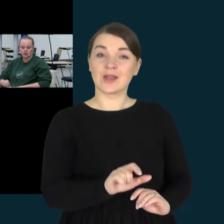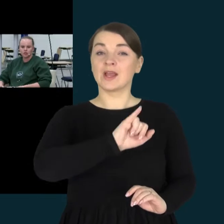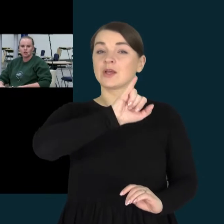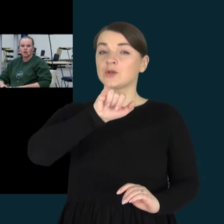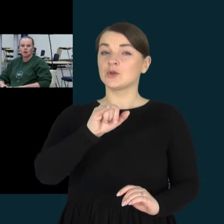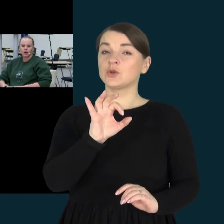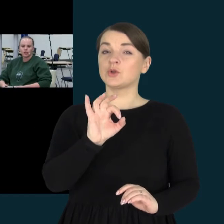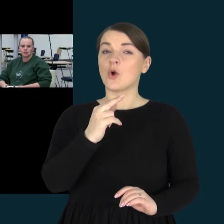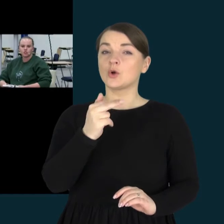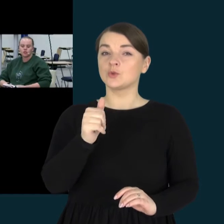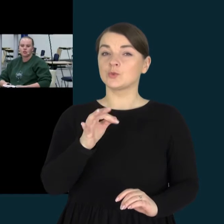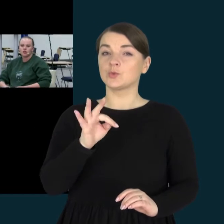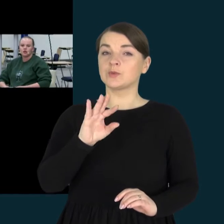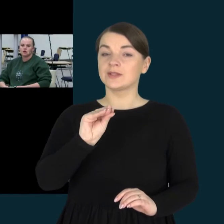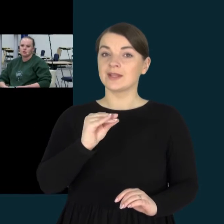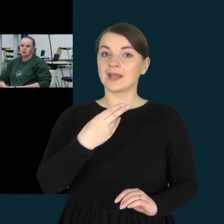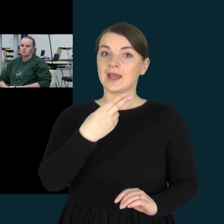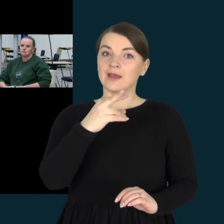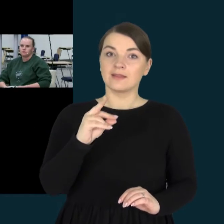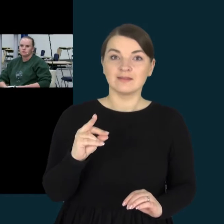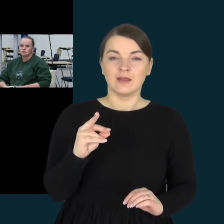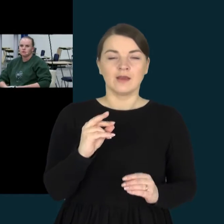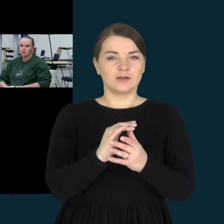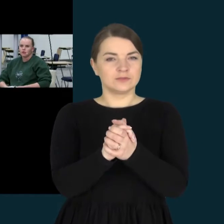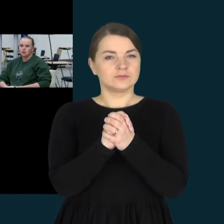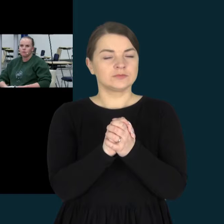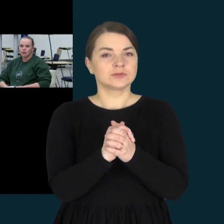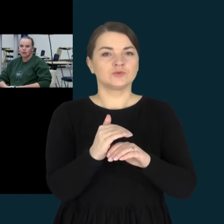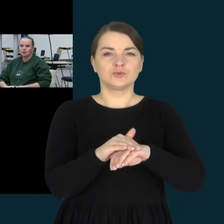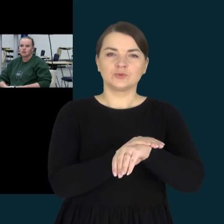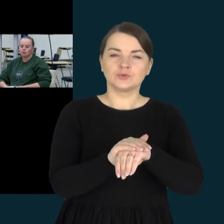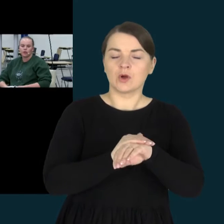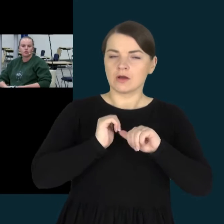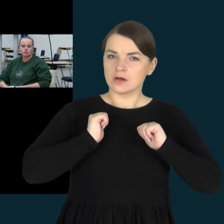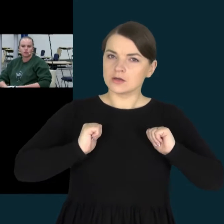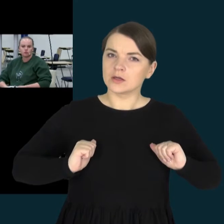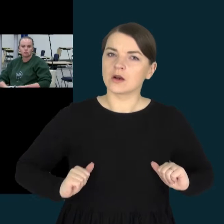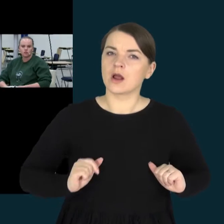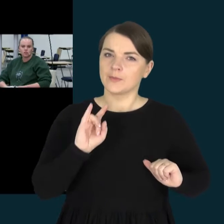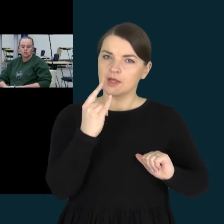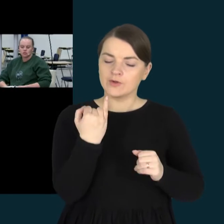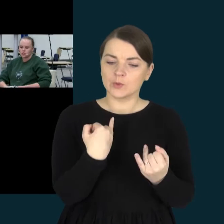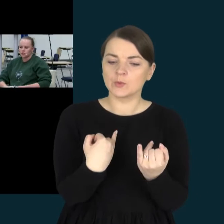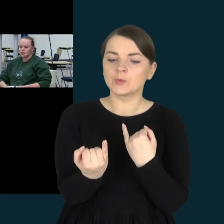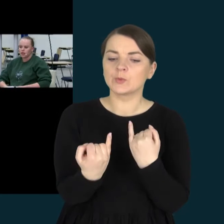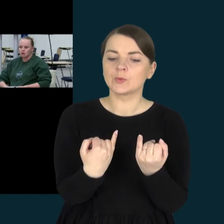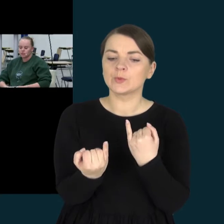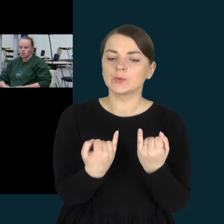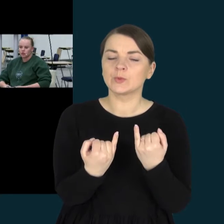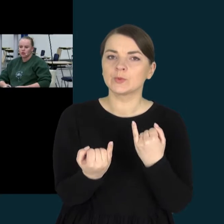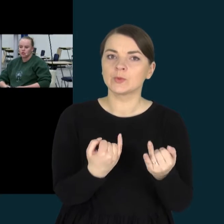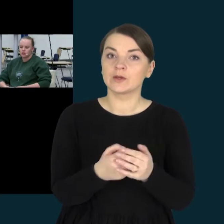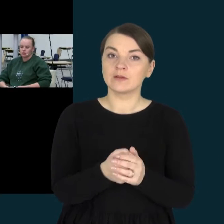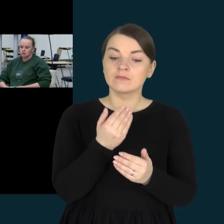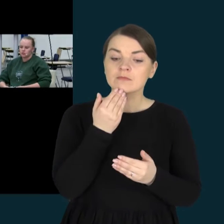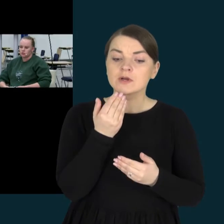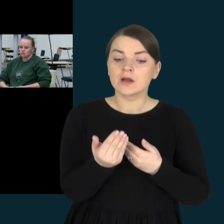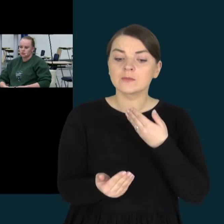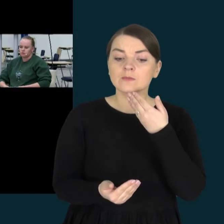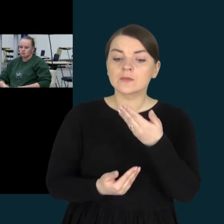Jonatėnė empatiškai, ramiai, kalbėjo su vaiku. Ji klausė jo,